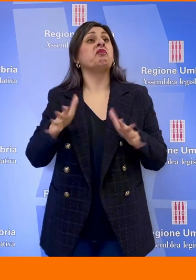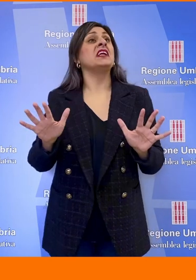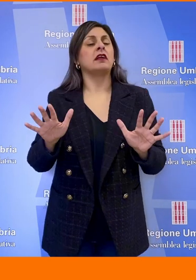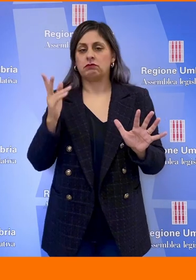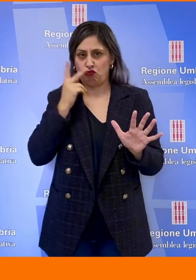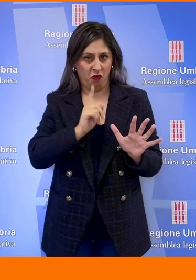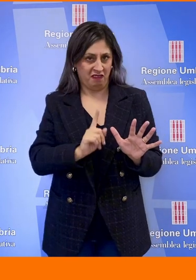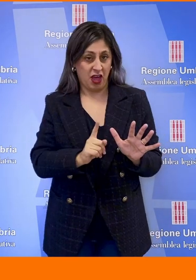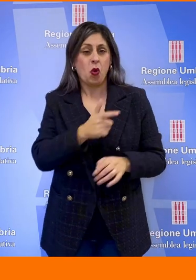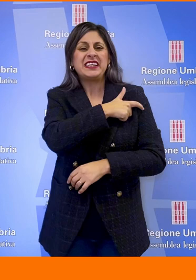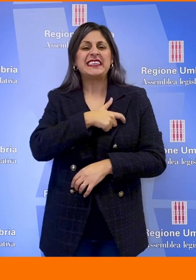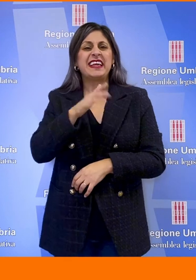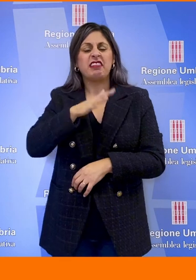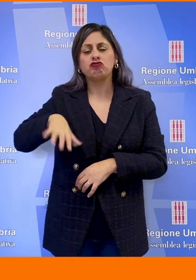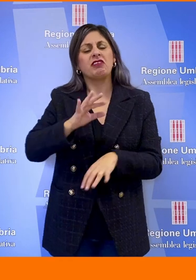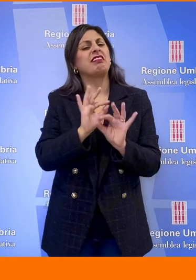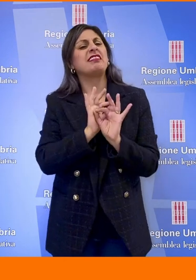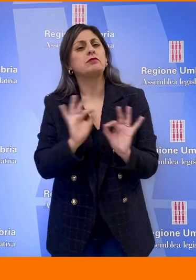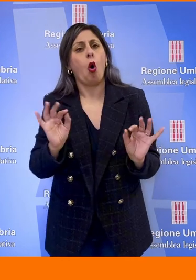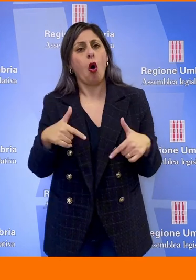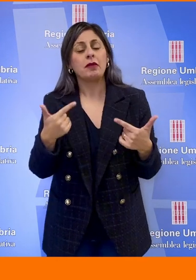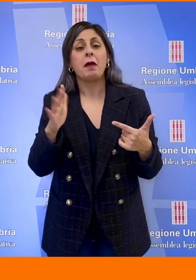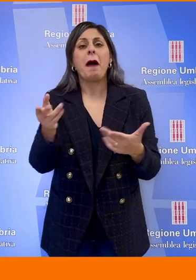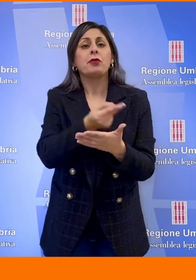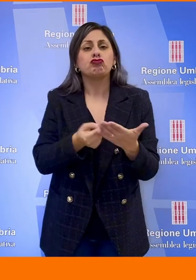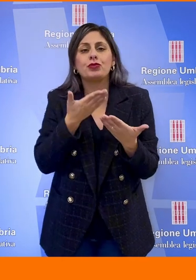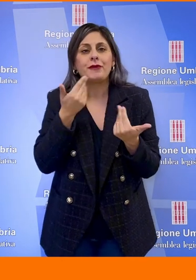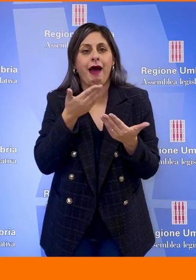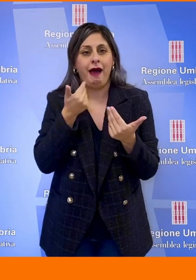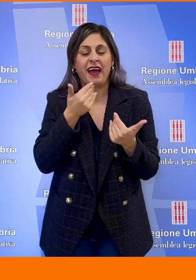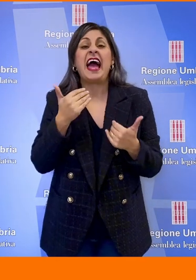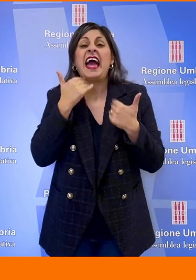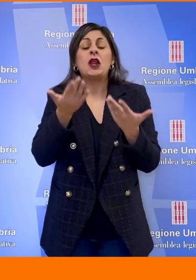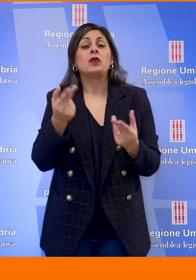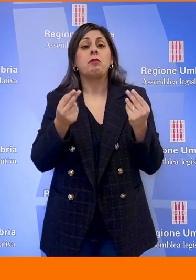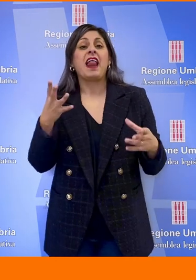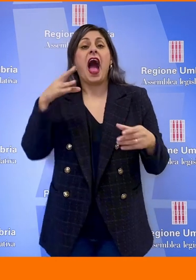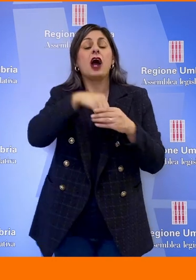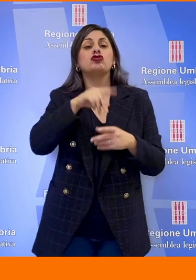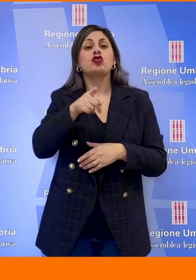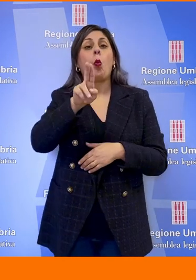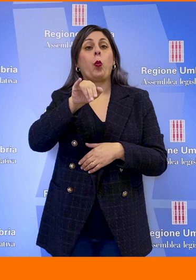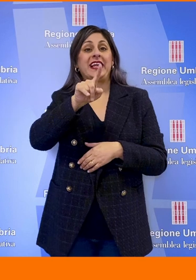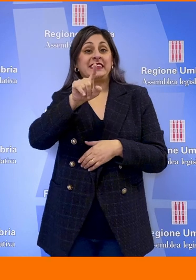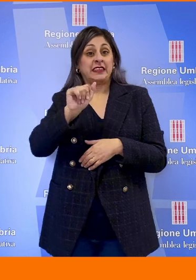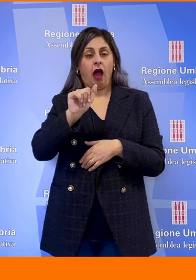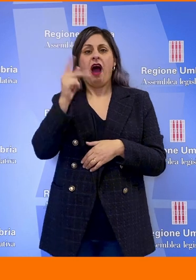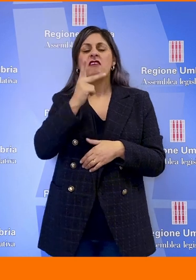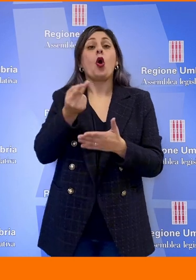sindaci hanno dato completa disponibilità ma il progetto non c'è inutile mettere a bilancio la guinza se non c'è un progetto nel tratto Umbro